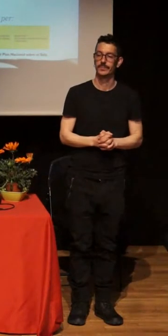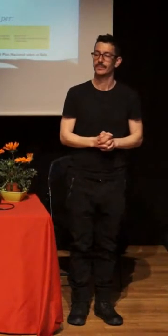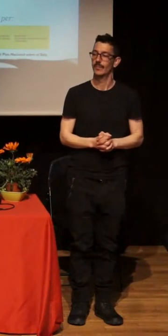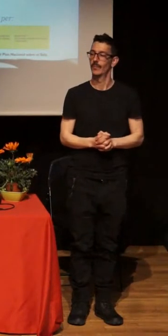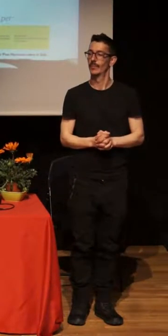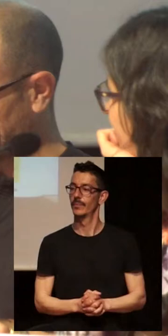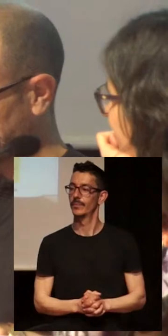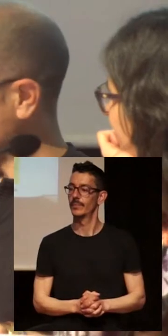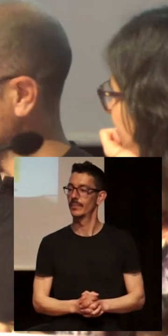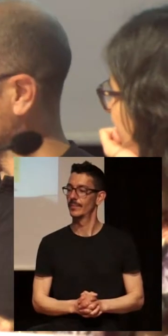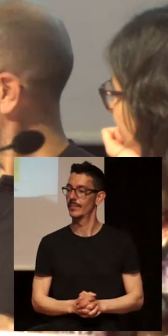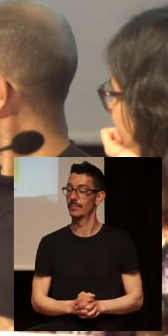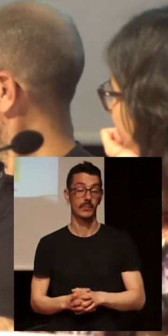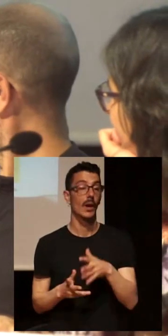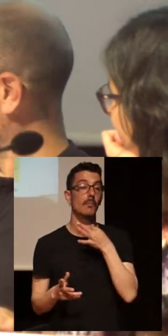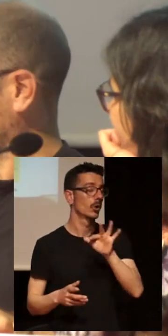Te dejo ya la palabra. Gracias.